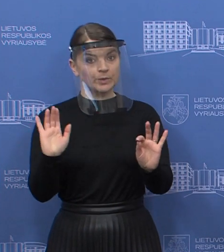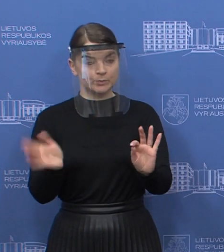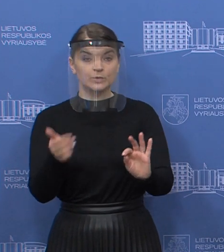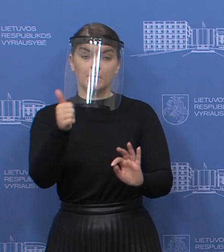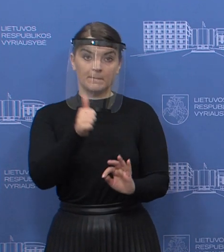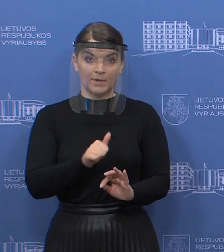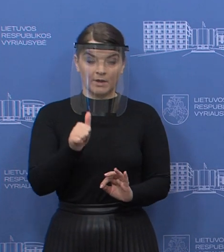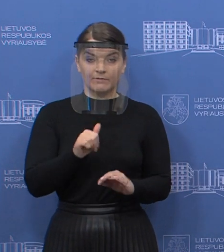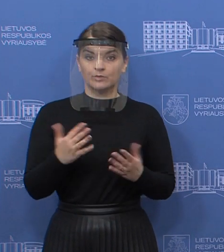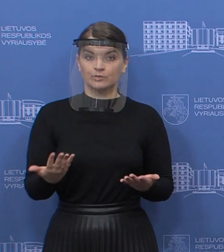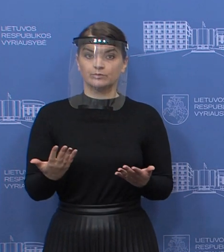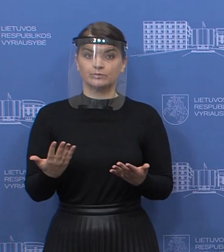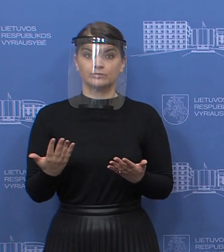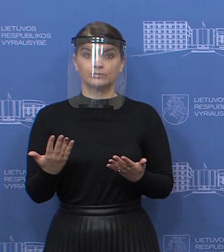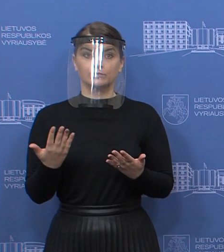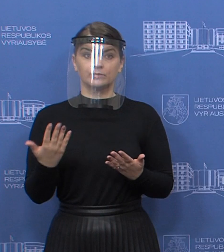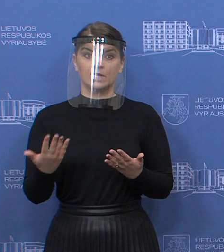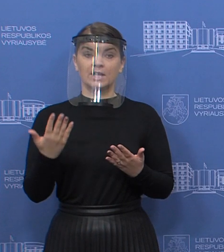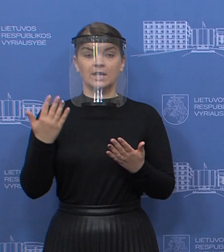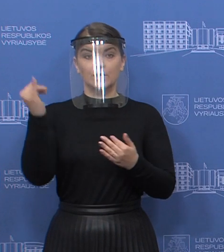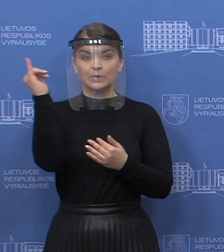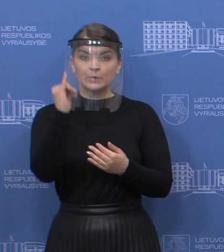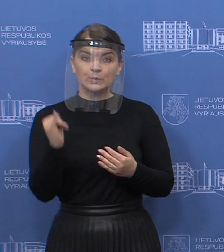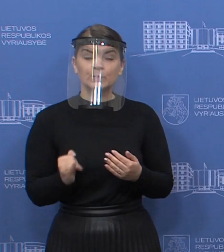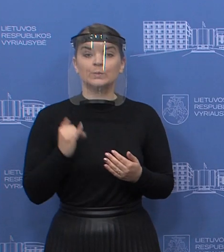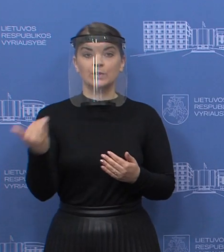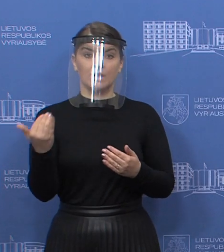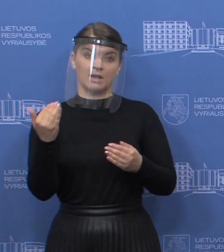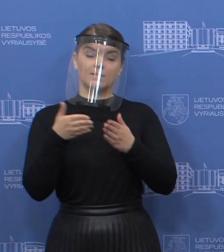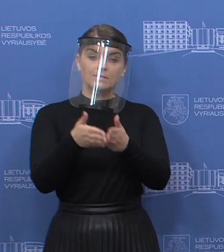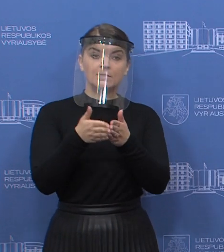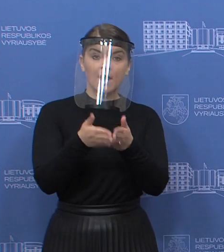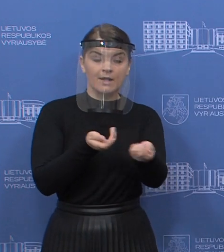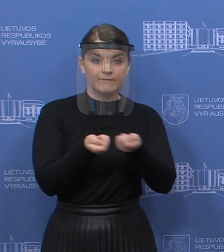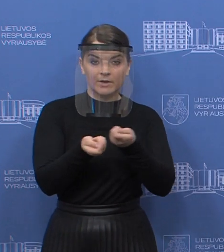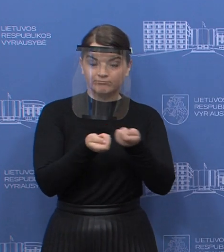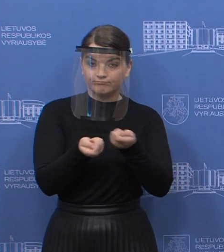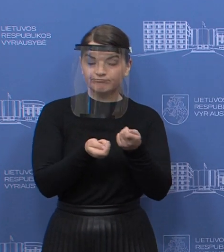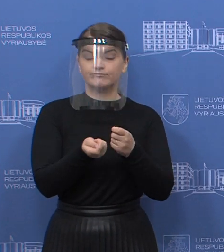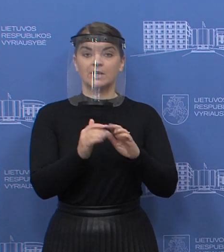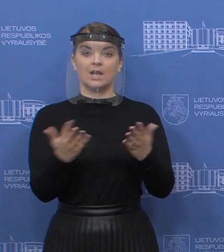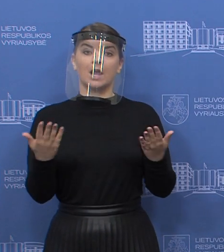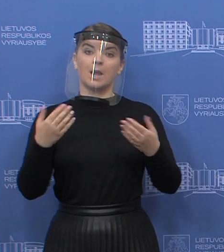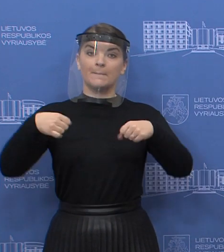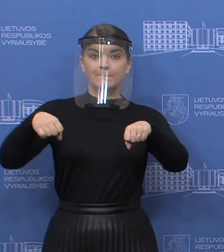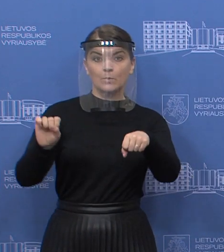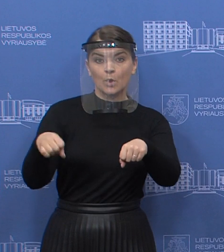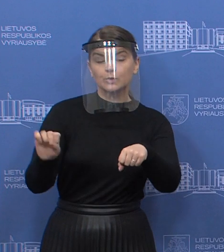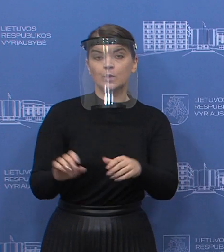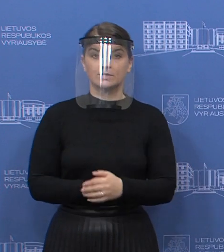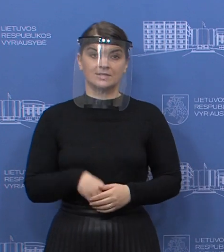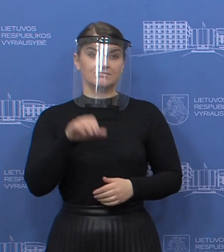vykdyti, kalbant, jūininkų, laivovedžių mokymą praktinį, tiek ir kol kas motociklų arba